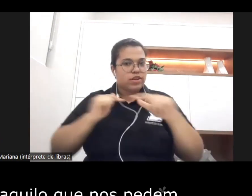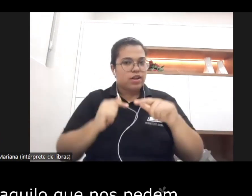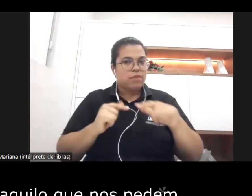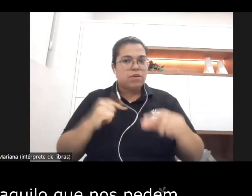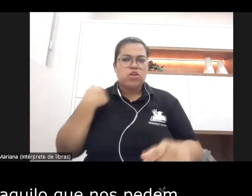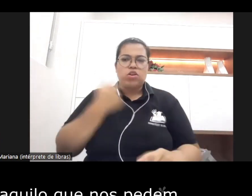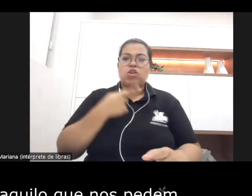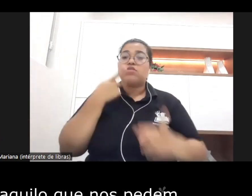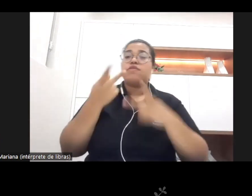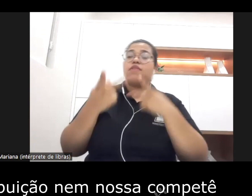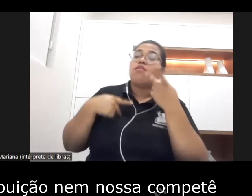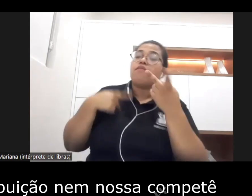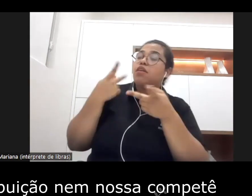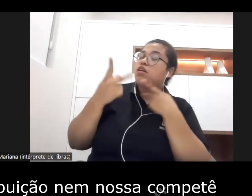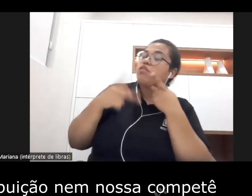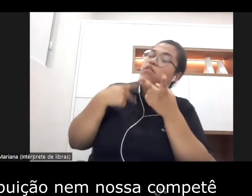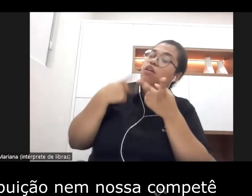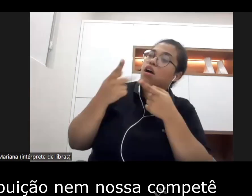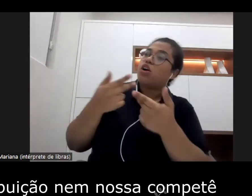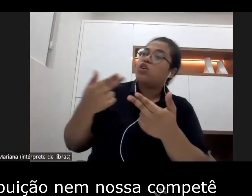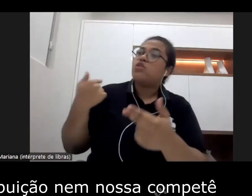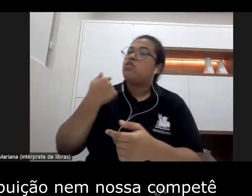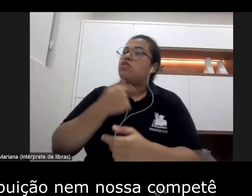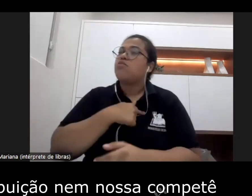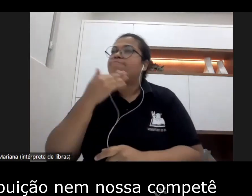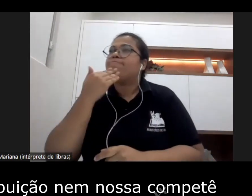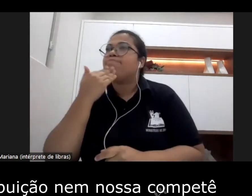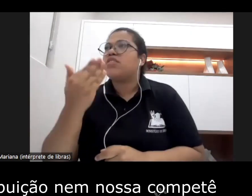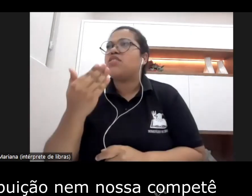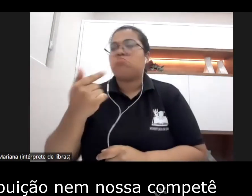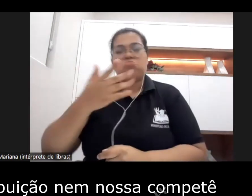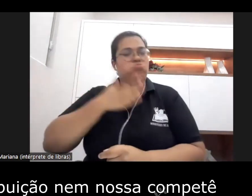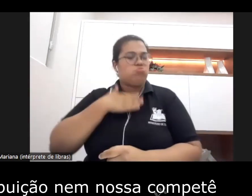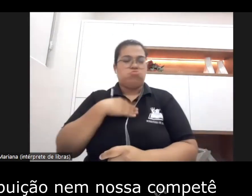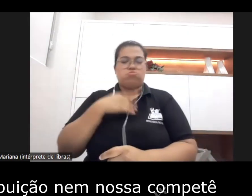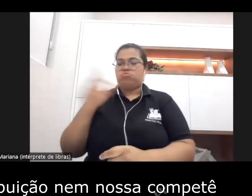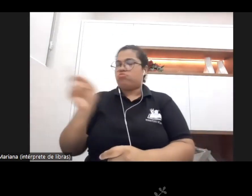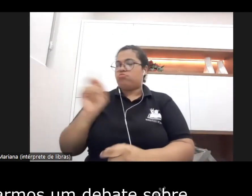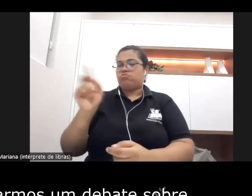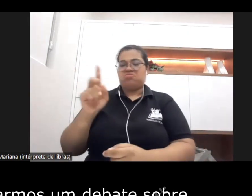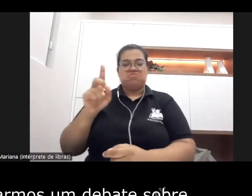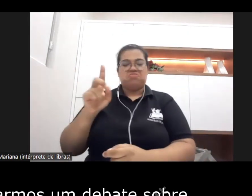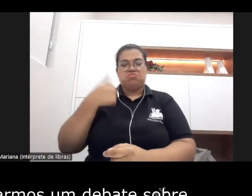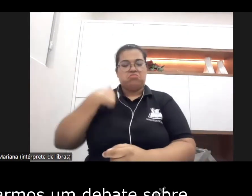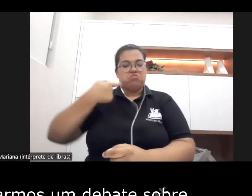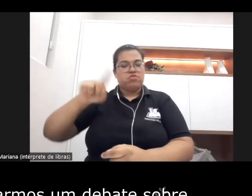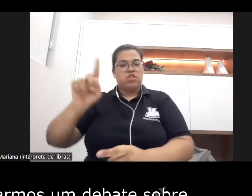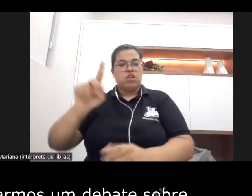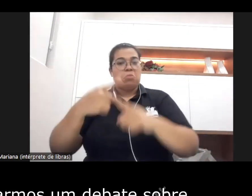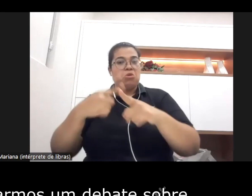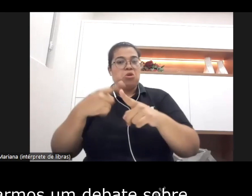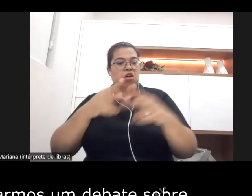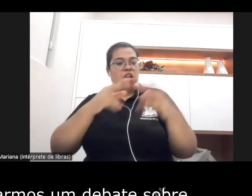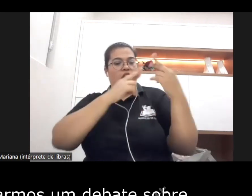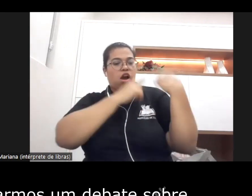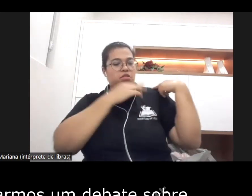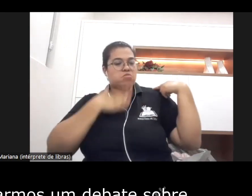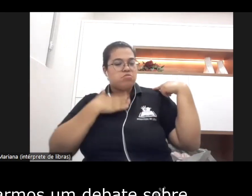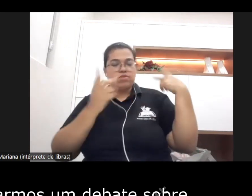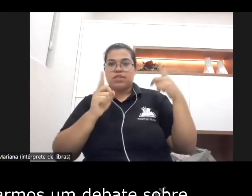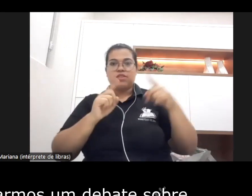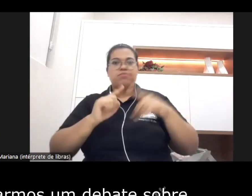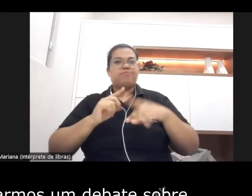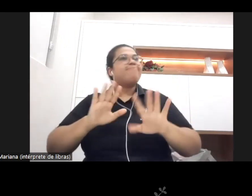para aquilo que nos pedem que aquilo não é nossa atribuição nem nossa competência nos apropriarmos e